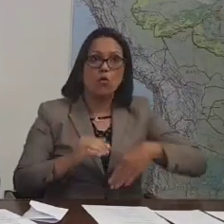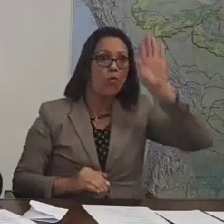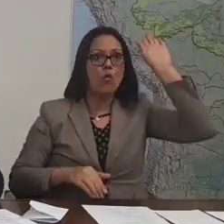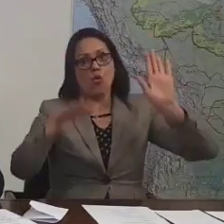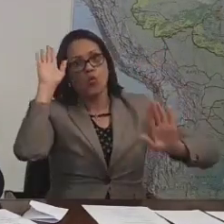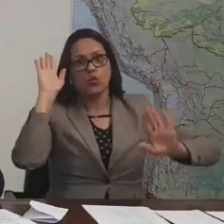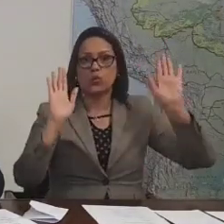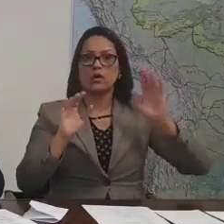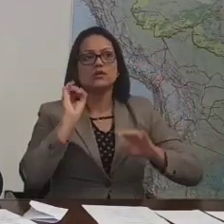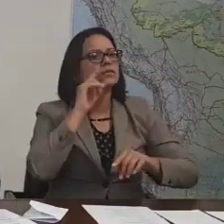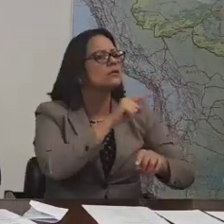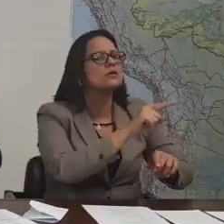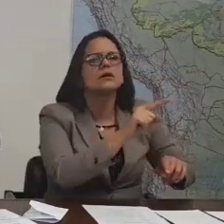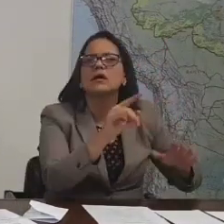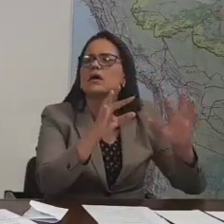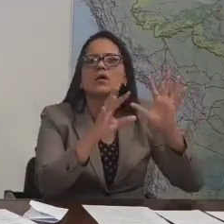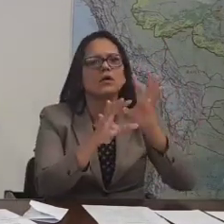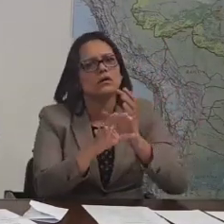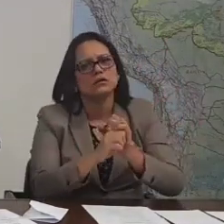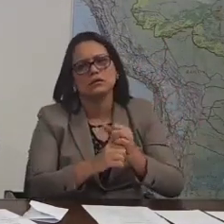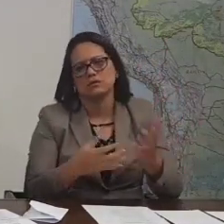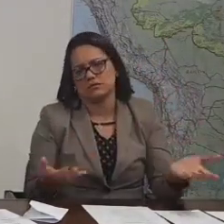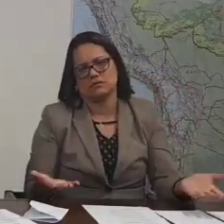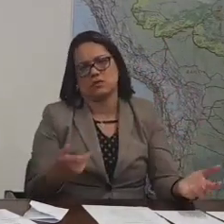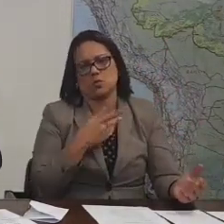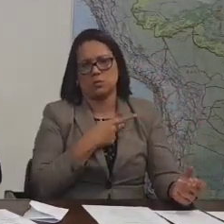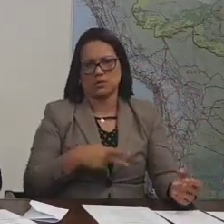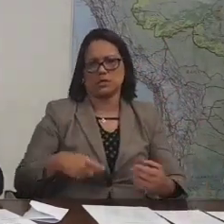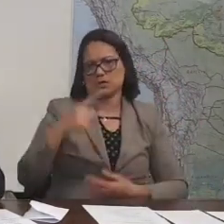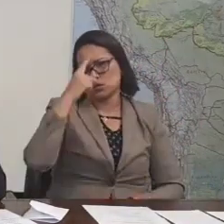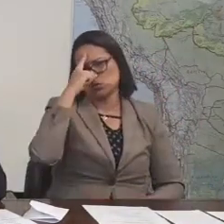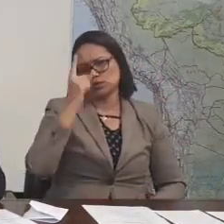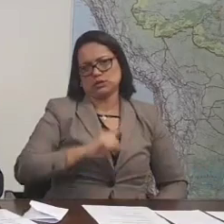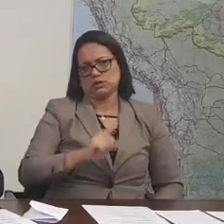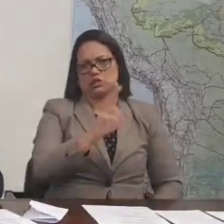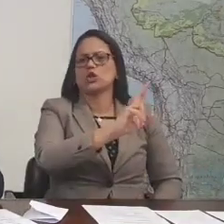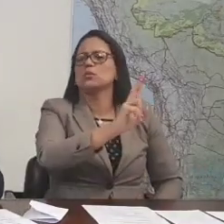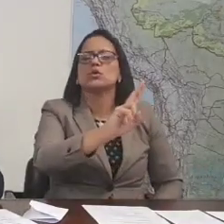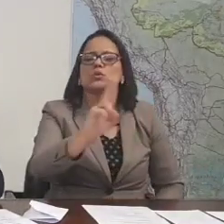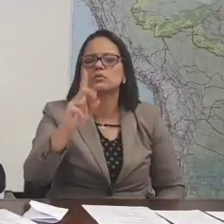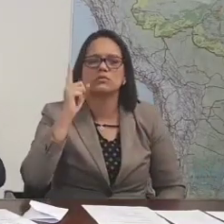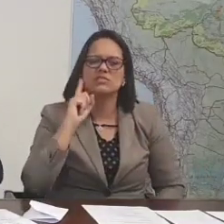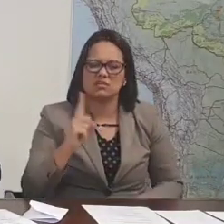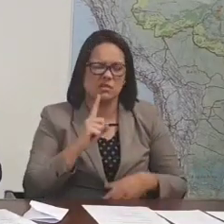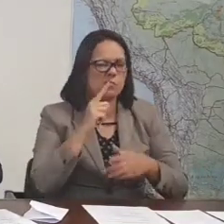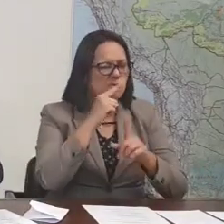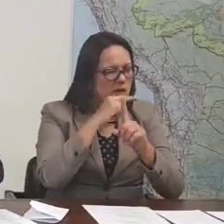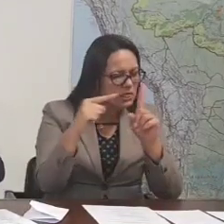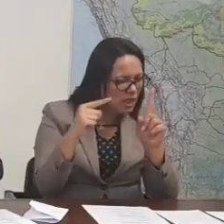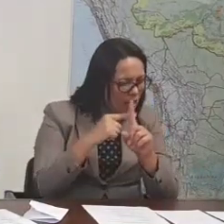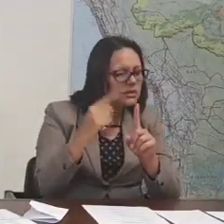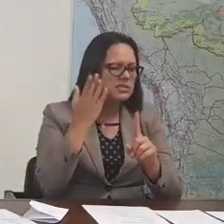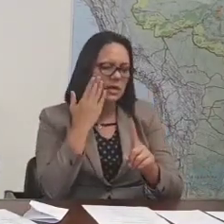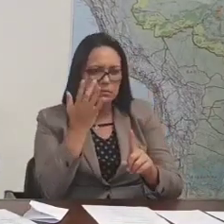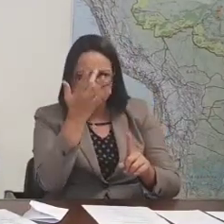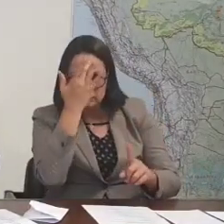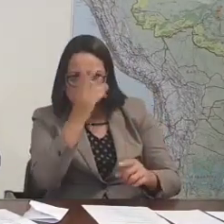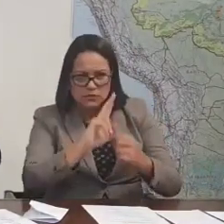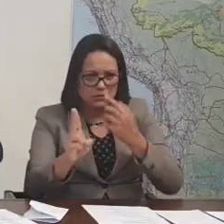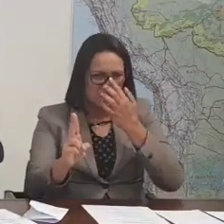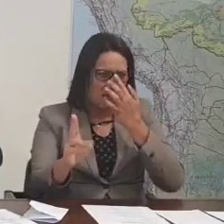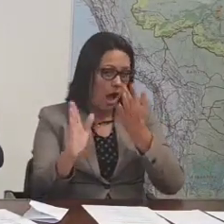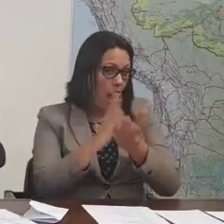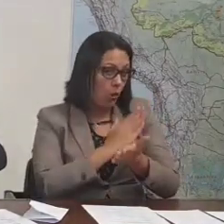Se for contar a todo mundo, primeiro que o presidente não vai saber o nome desses 70 que estão lá. Pode saber de metade. Todo mundo vai saber. Vai ter